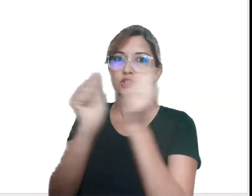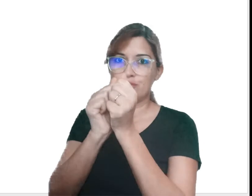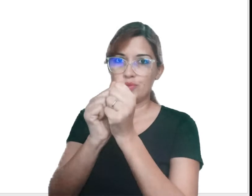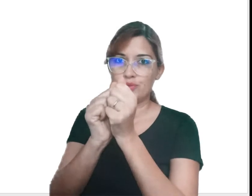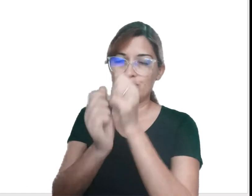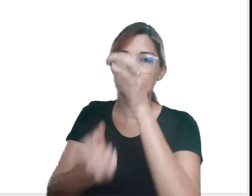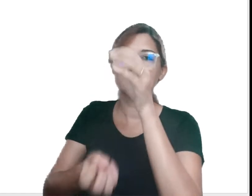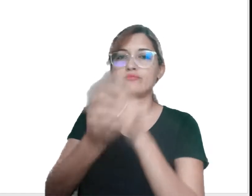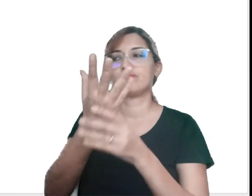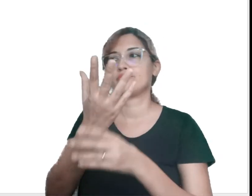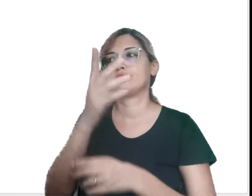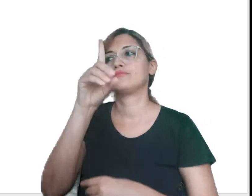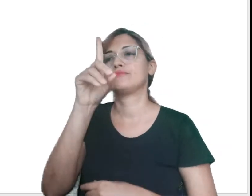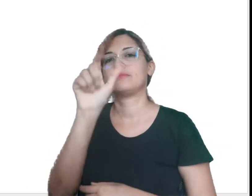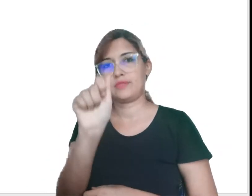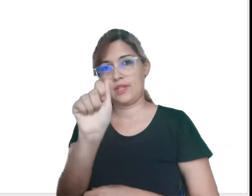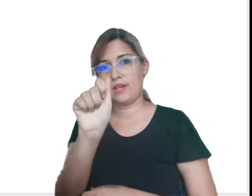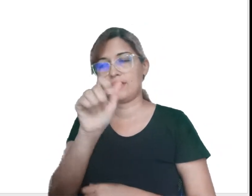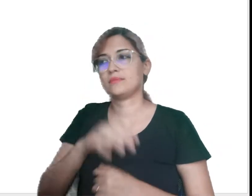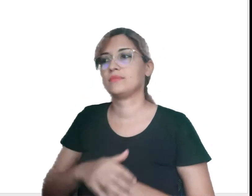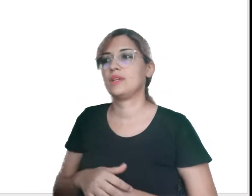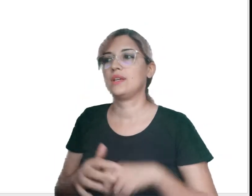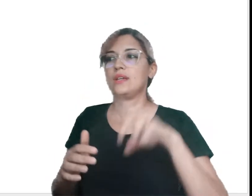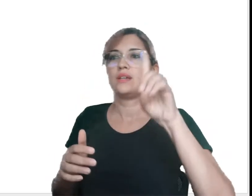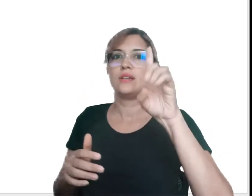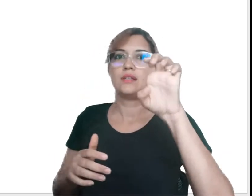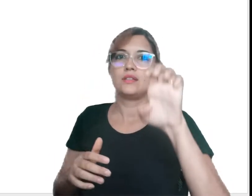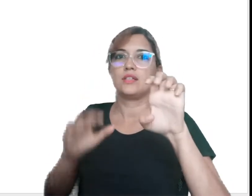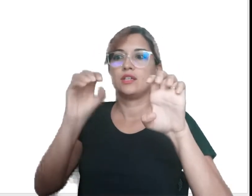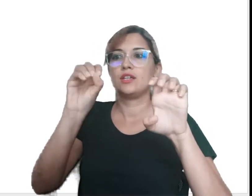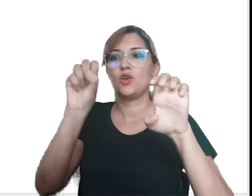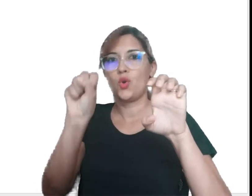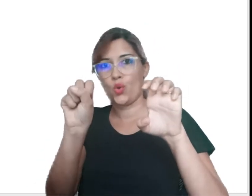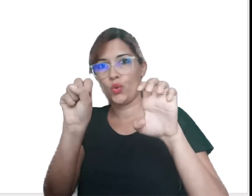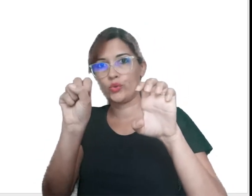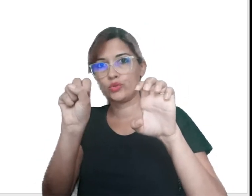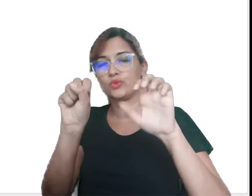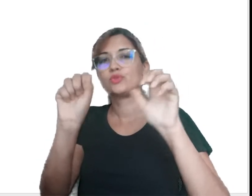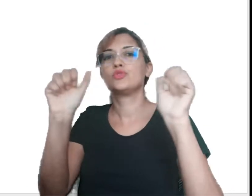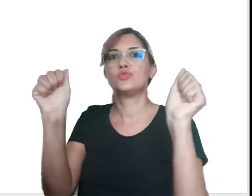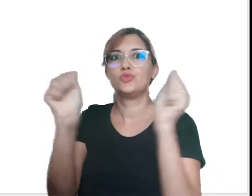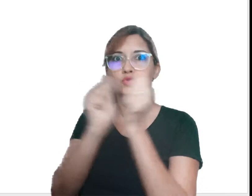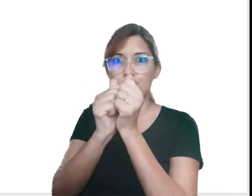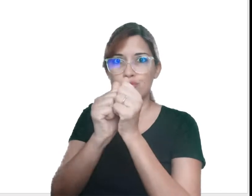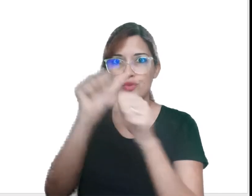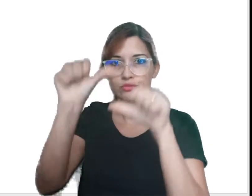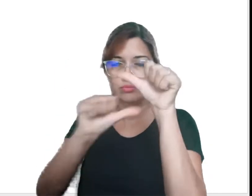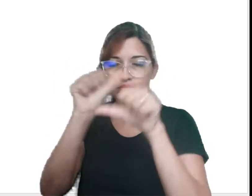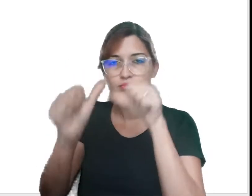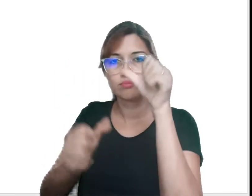e os teremos dos.